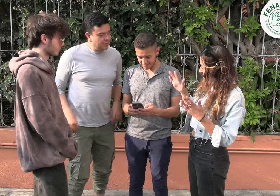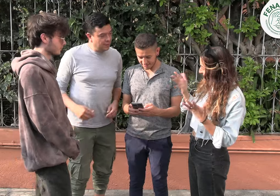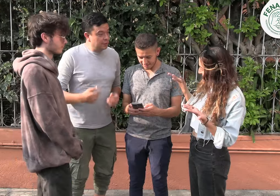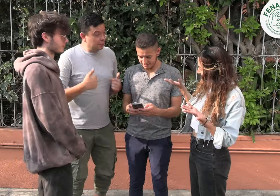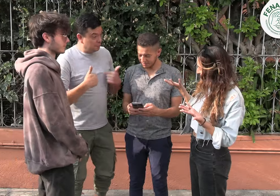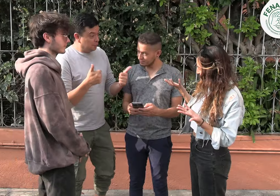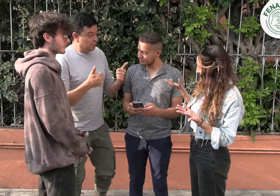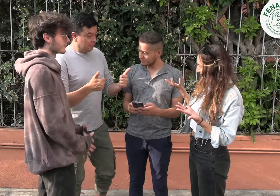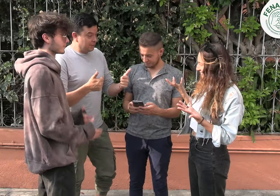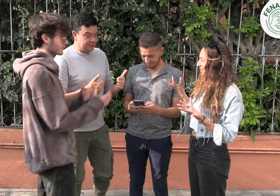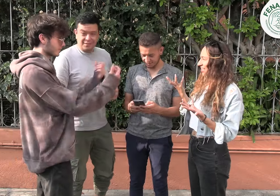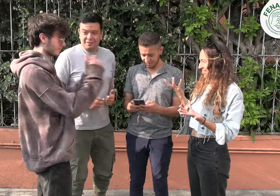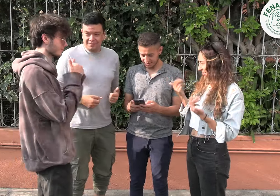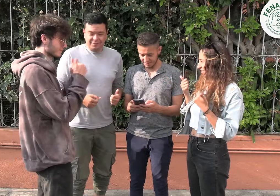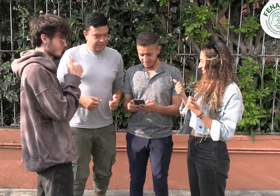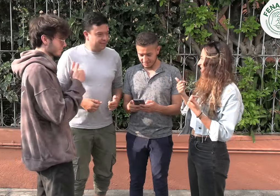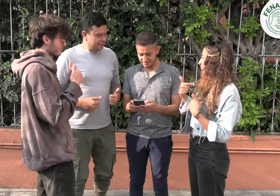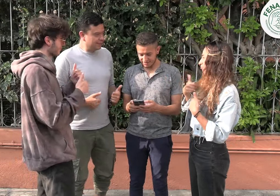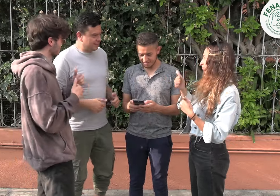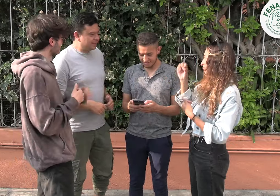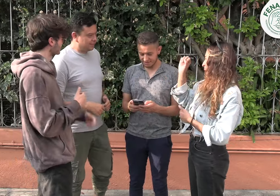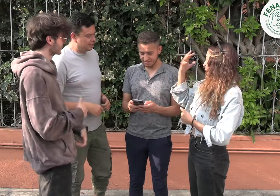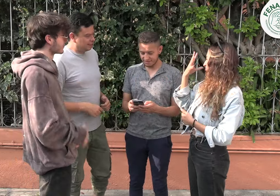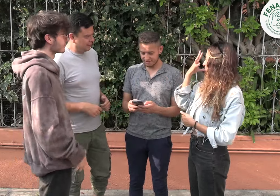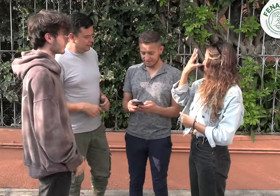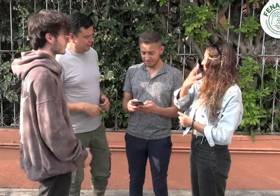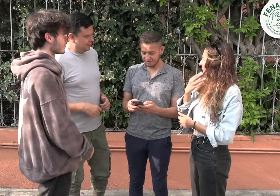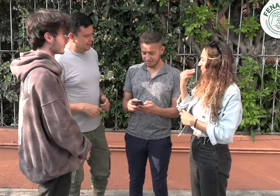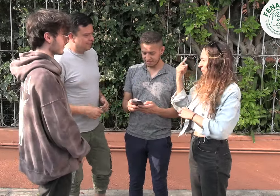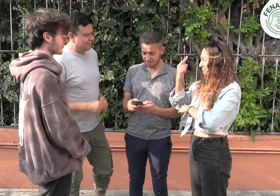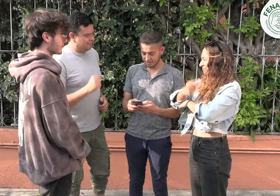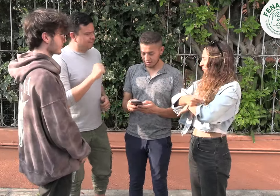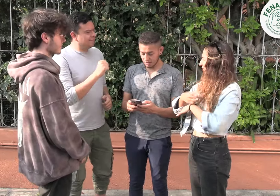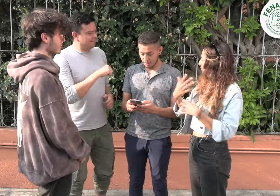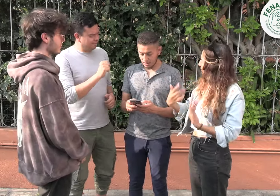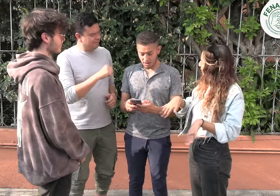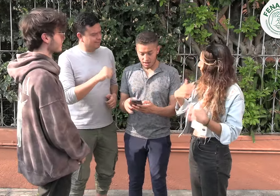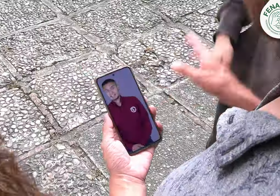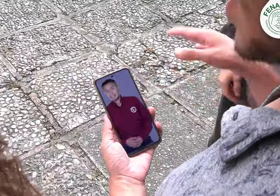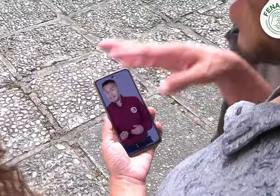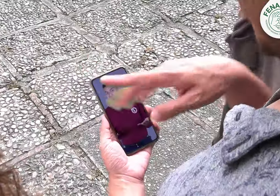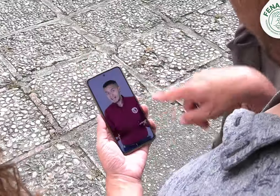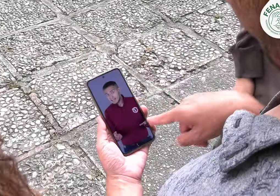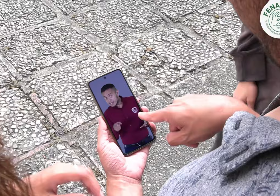¿Cómo están? Muy bien. Bien, bien. El día está muy bonito con ese sol. Oigan, miren, miren.